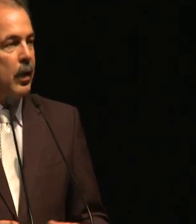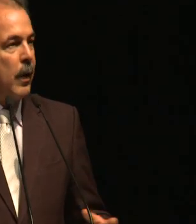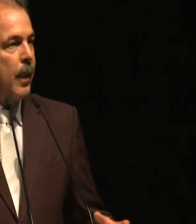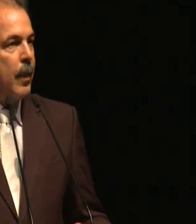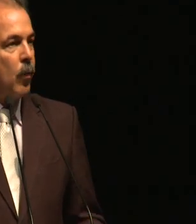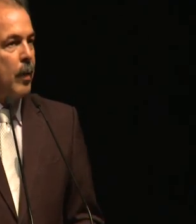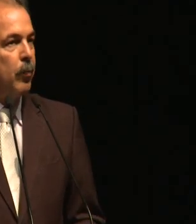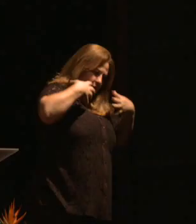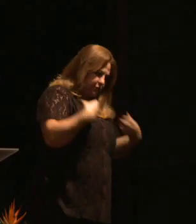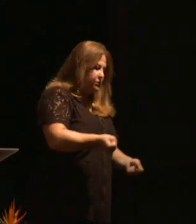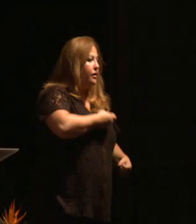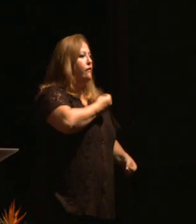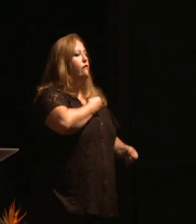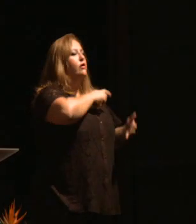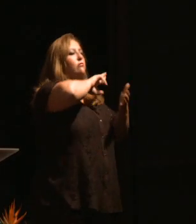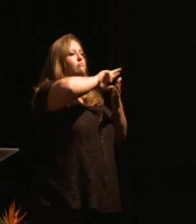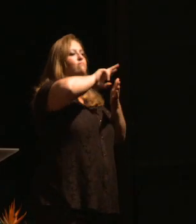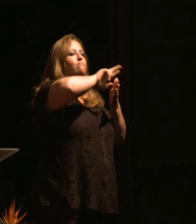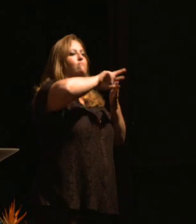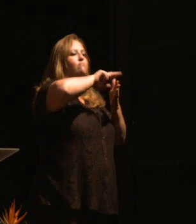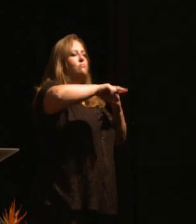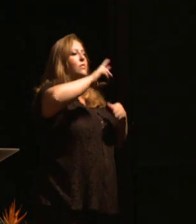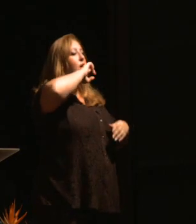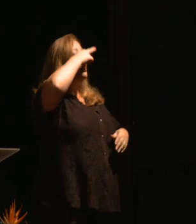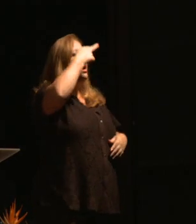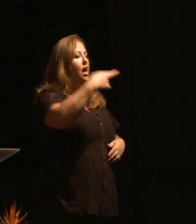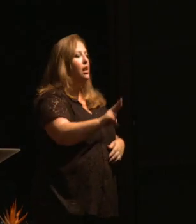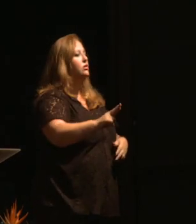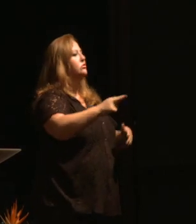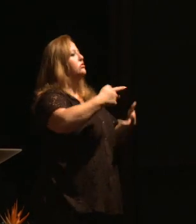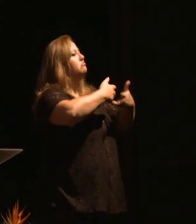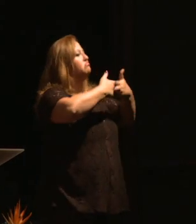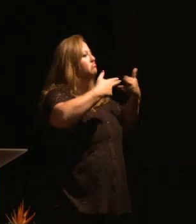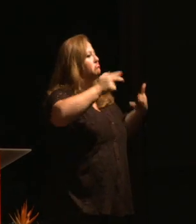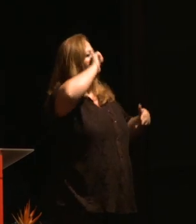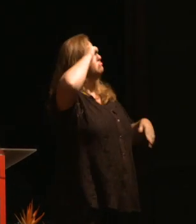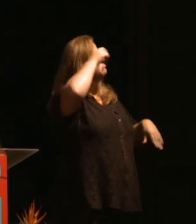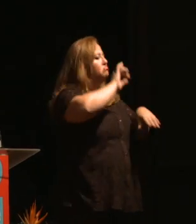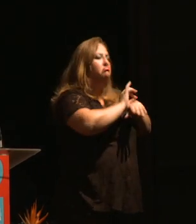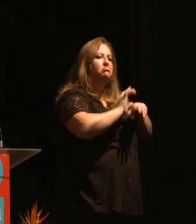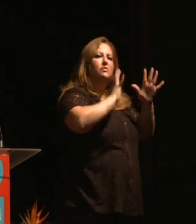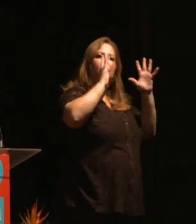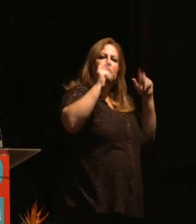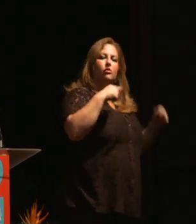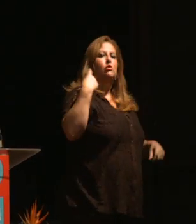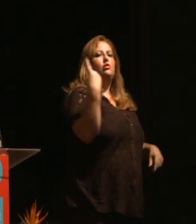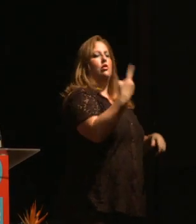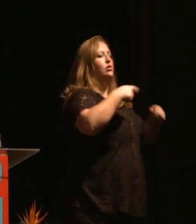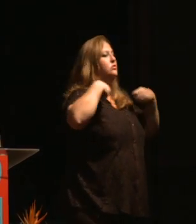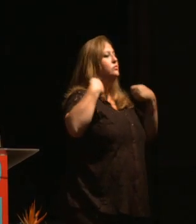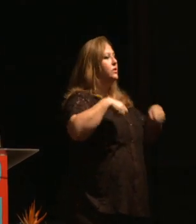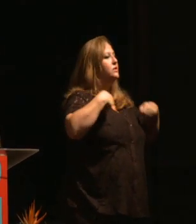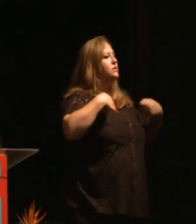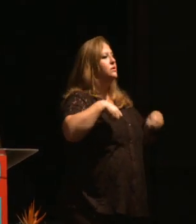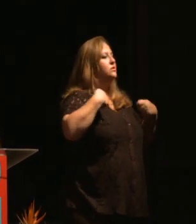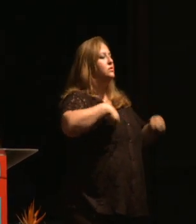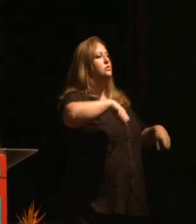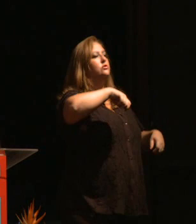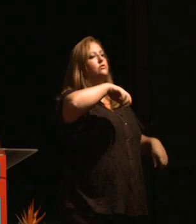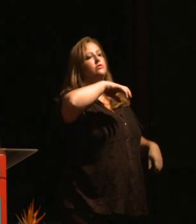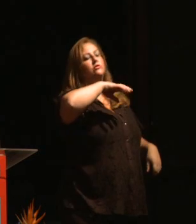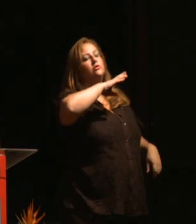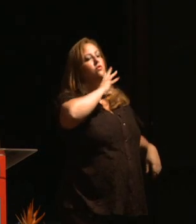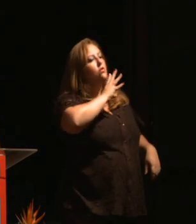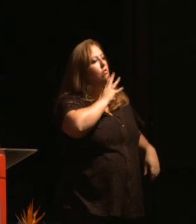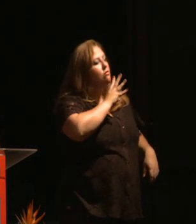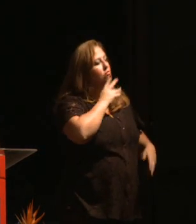conviver com a pluralidade religiosa, de raças, de etnia. Portanto, nós precisamos do conhecimento,